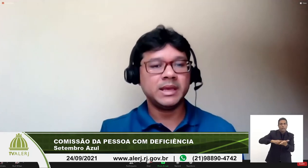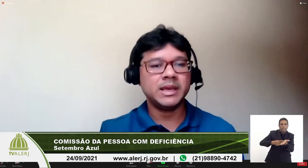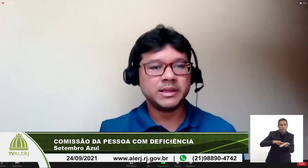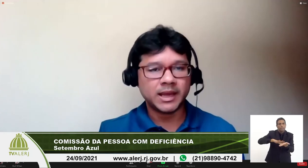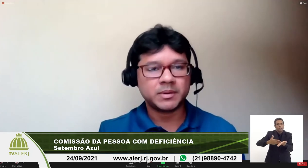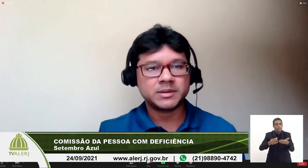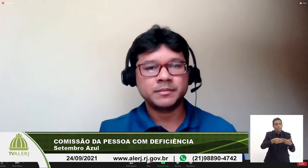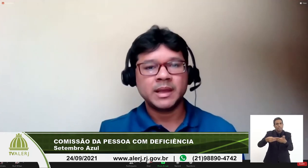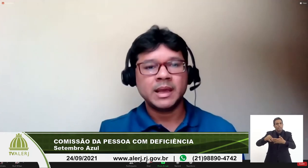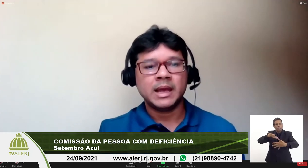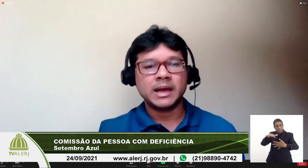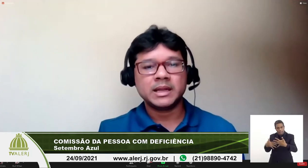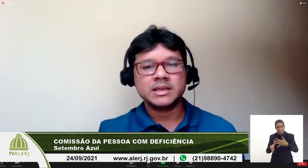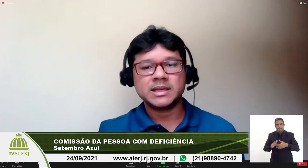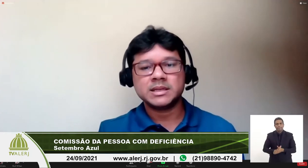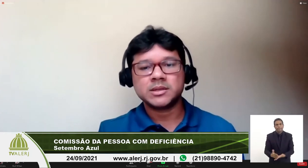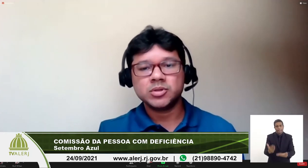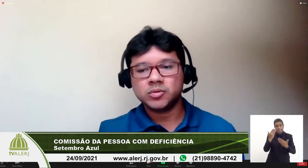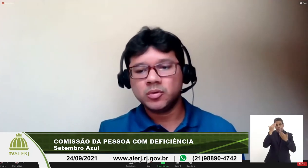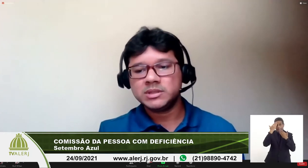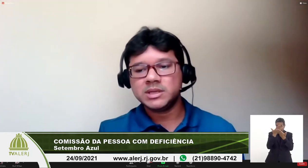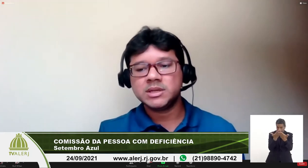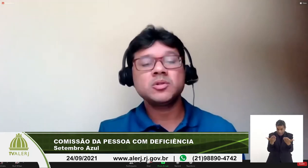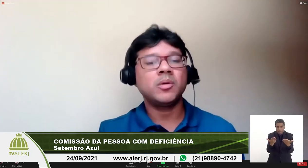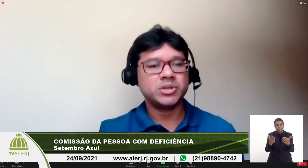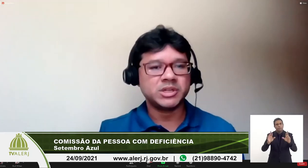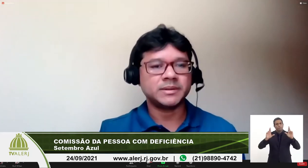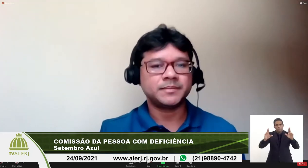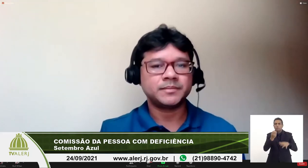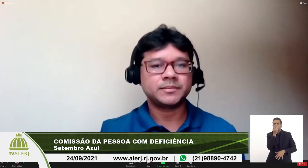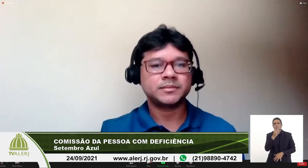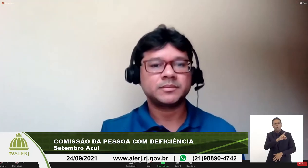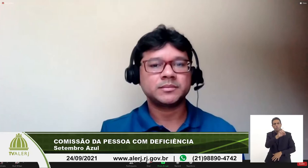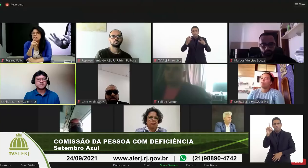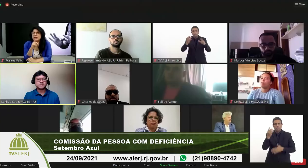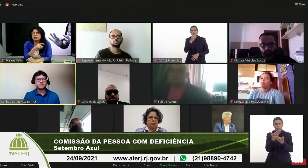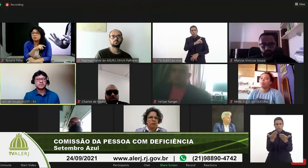e guia intérprete agradeço a atenção de todos e desejo um bom dia